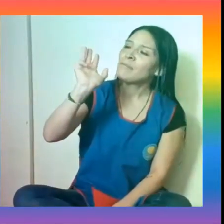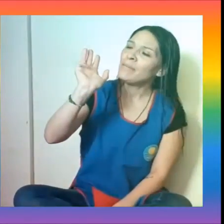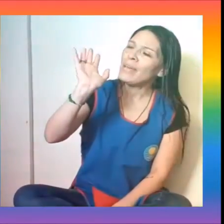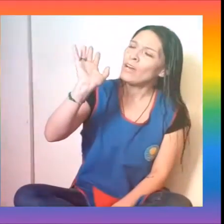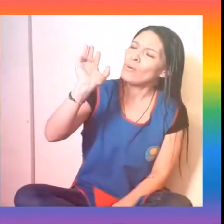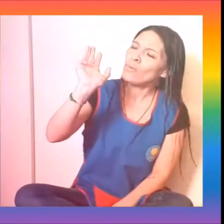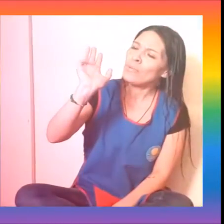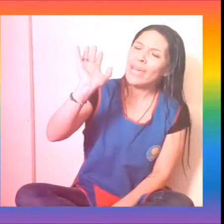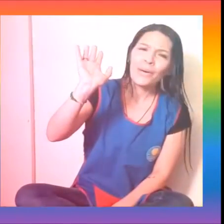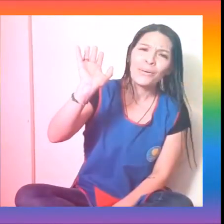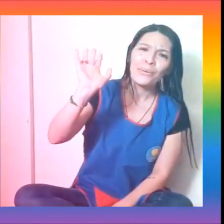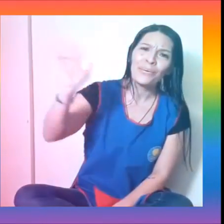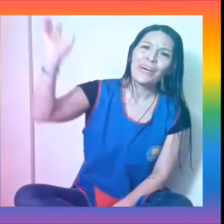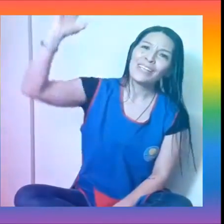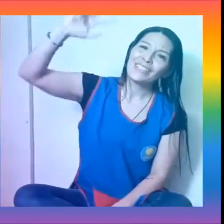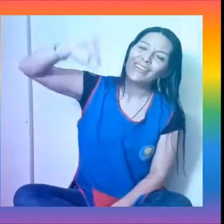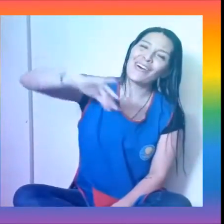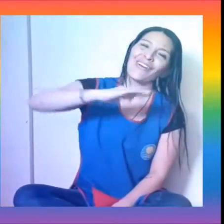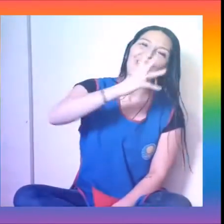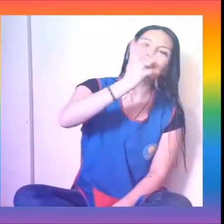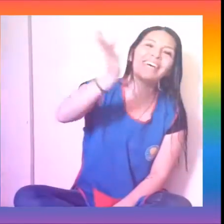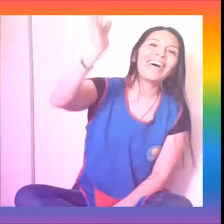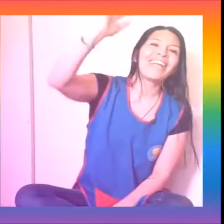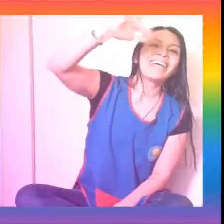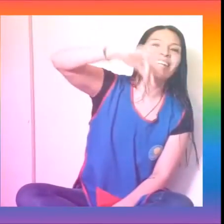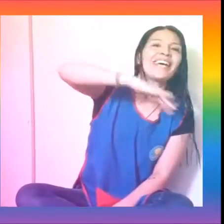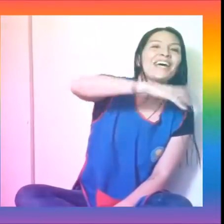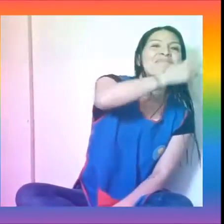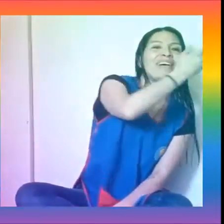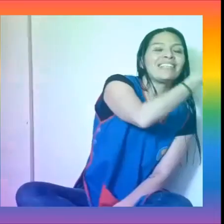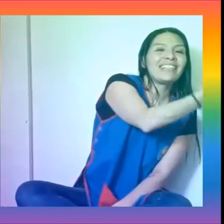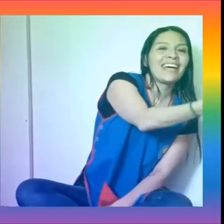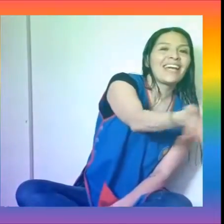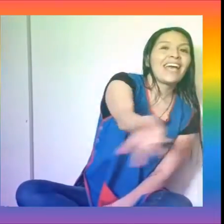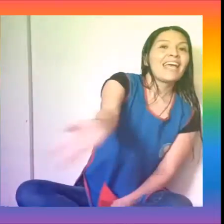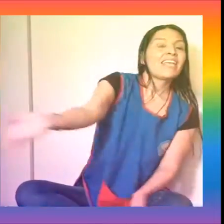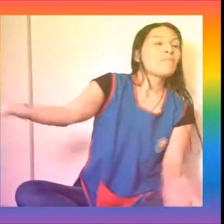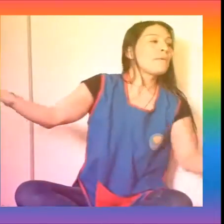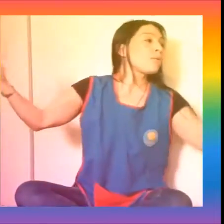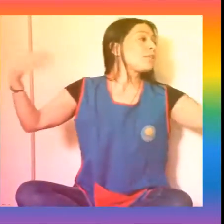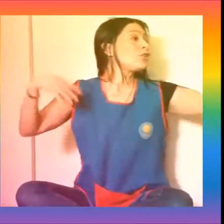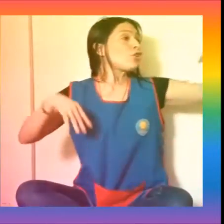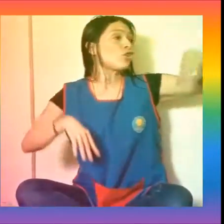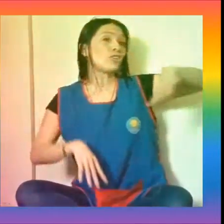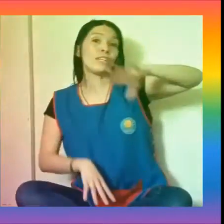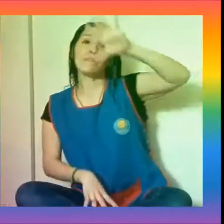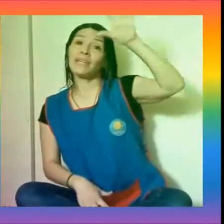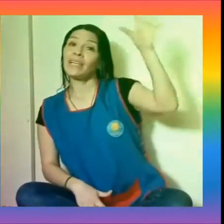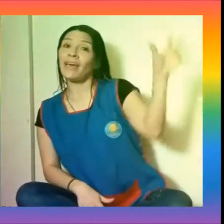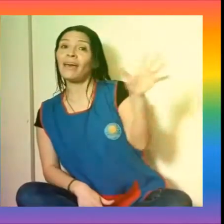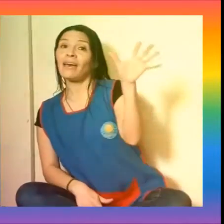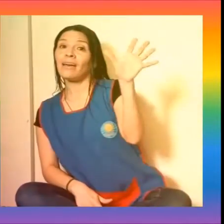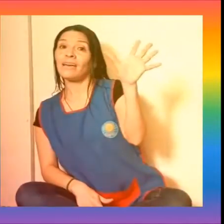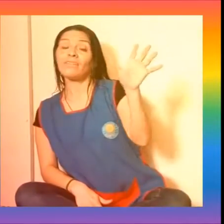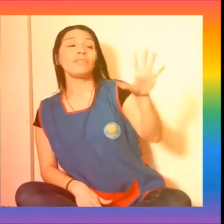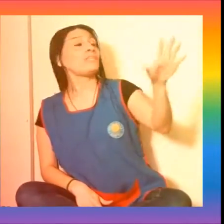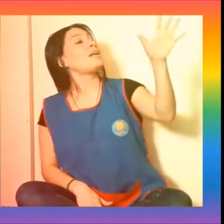todos salen a pasear. Y me encuentro con otra familia, donde está